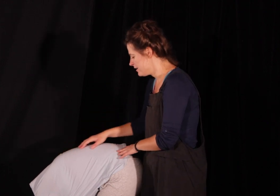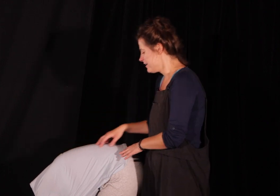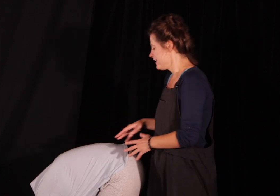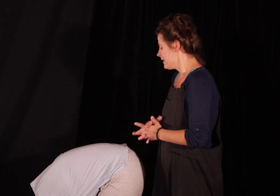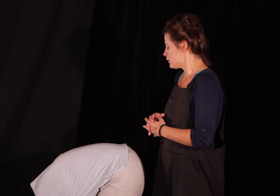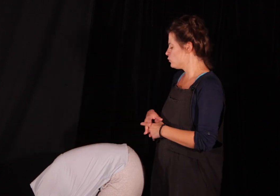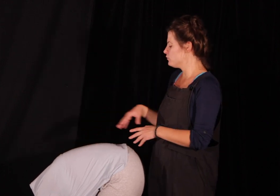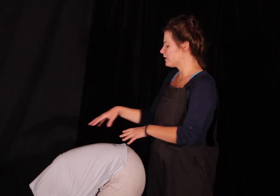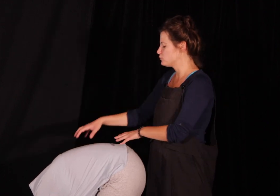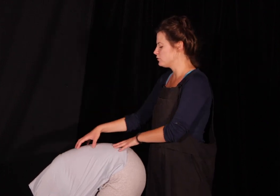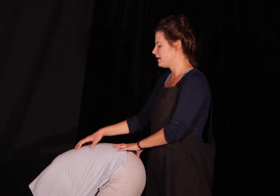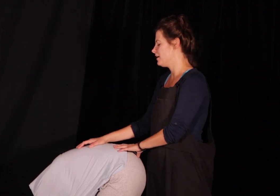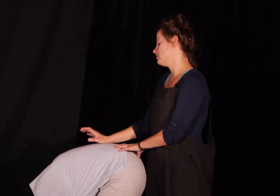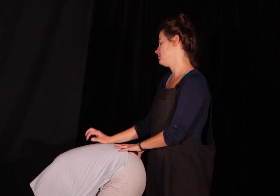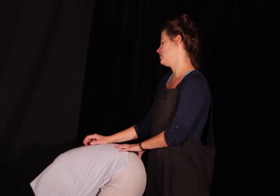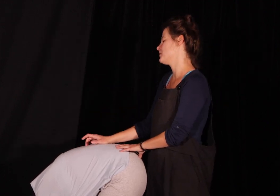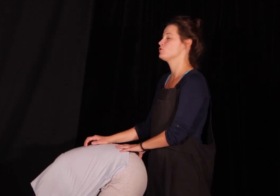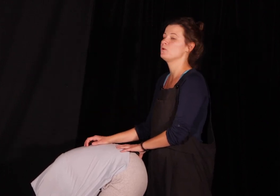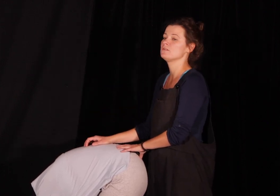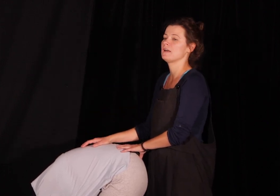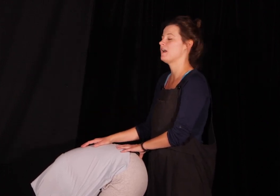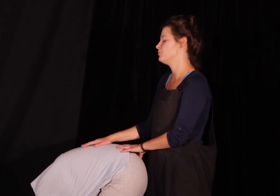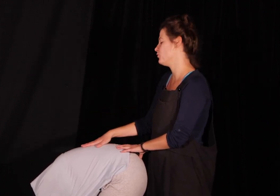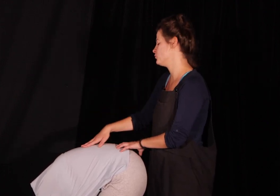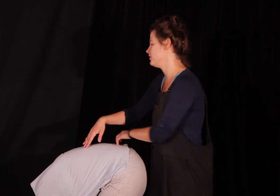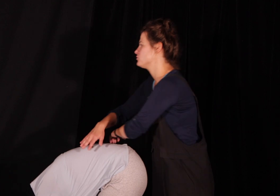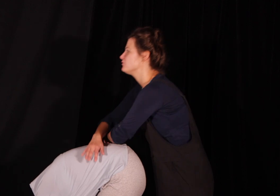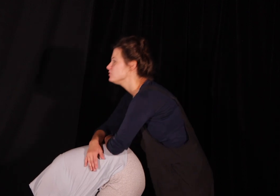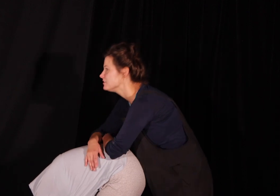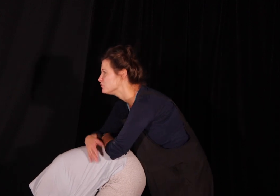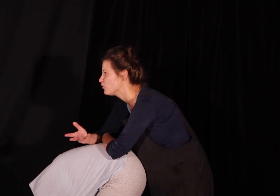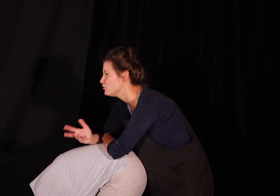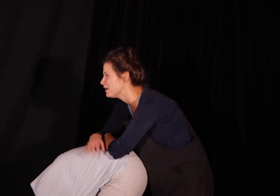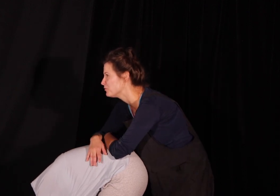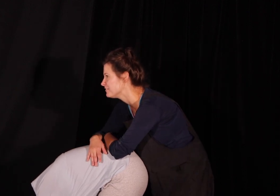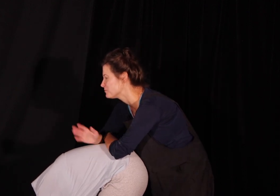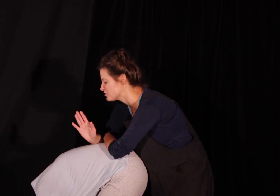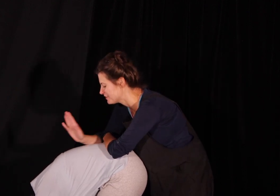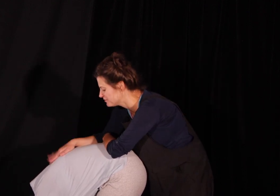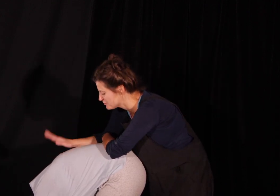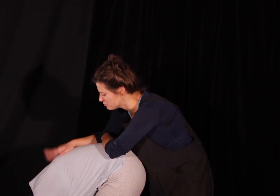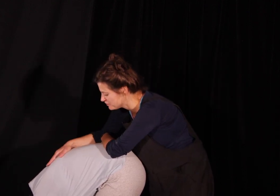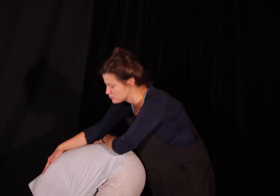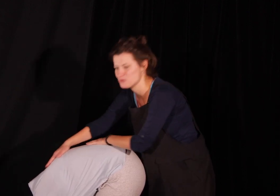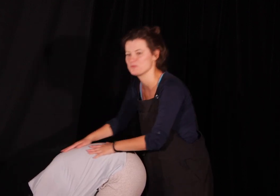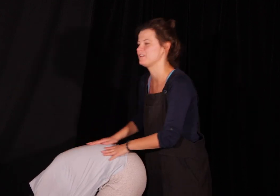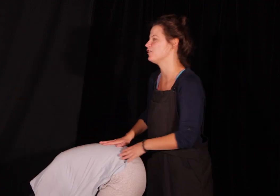taką krówkę która jest bardzo głodna albo której już dawno nikt nie wydoił albo nie wiem co się tam wydarzyło w jej życiu smutnego